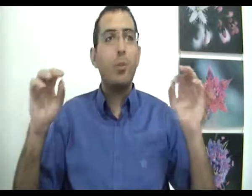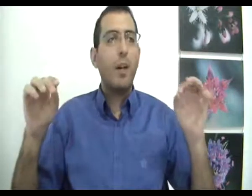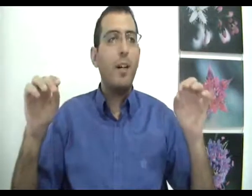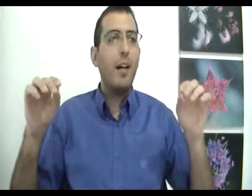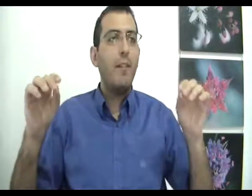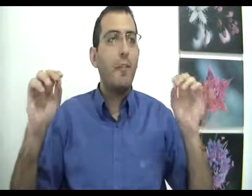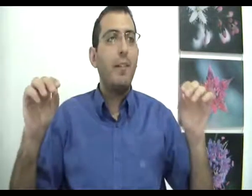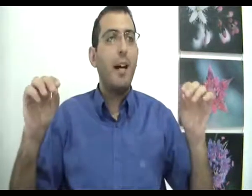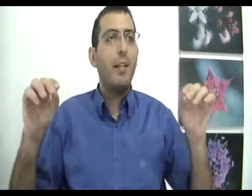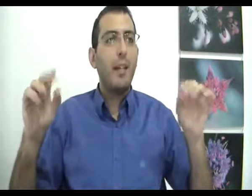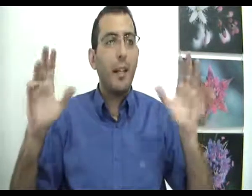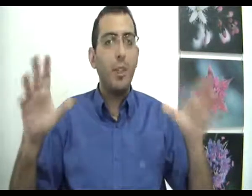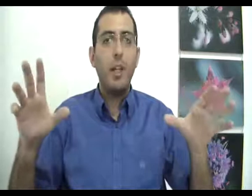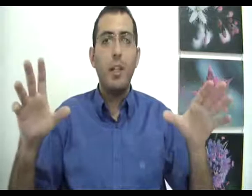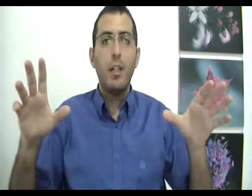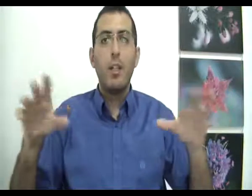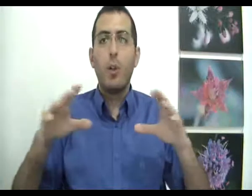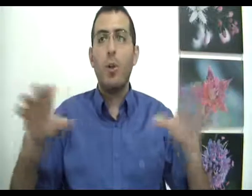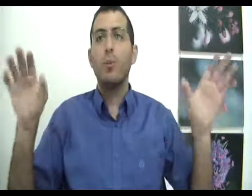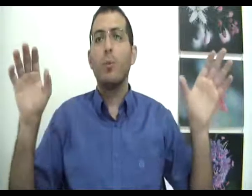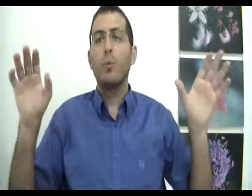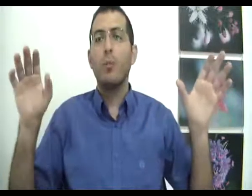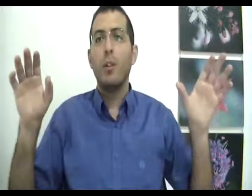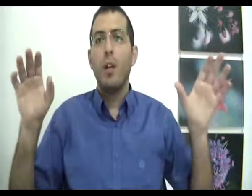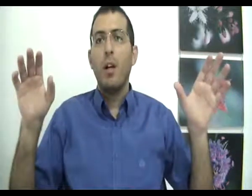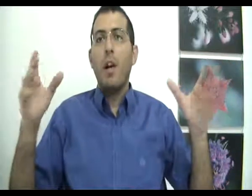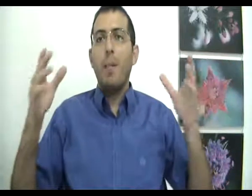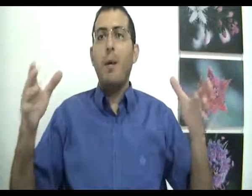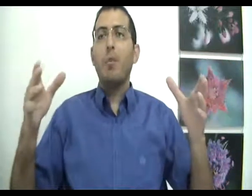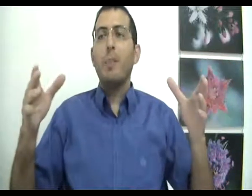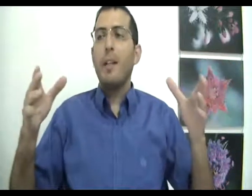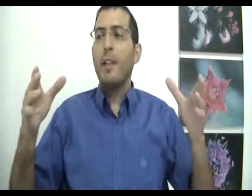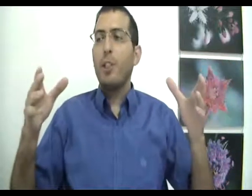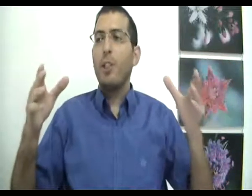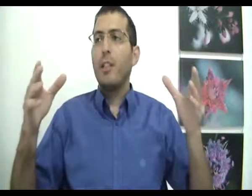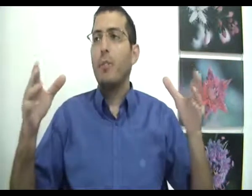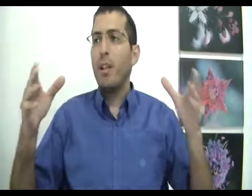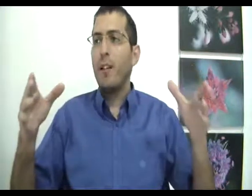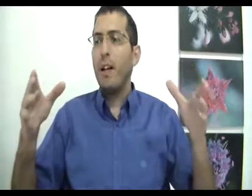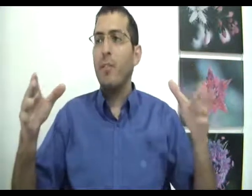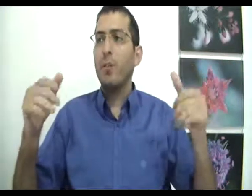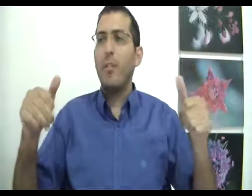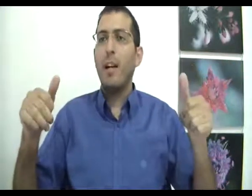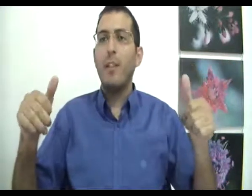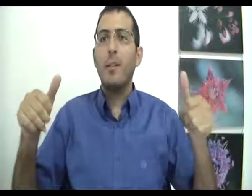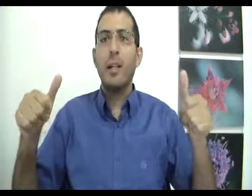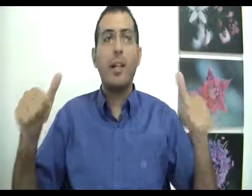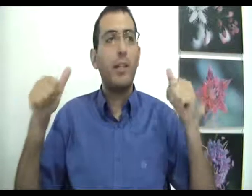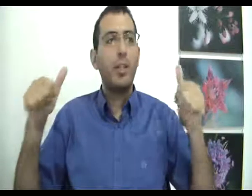סוחב אחריו מטען רגשי כלשהו. מהו אותו מטען רגשי שהאדם סוחב אחריו? הוא סוחב אחריו את המטען הרגשי של